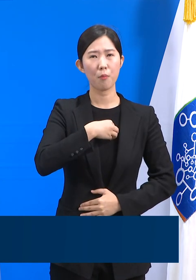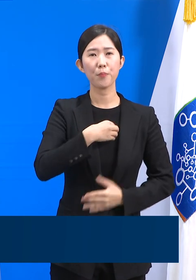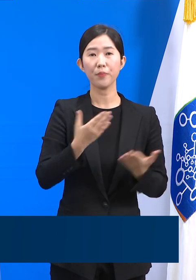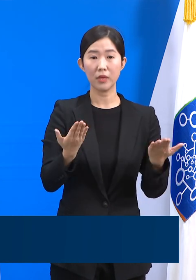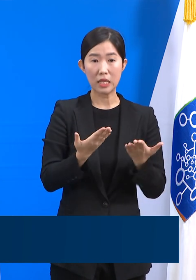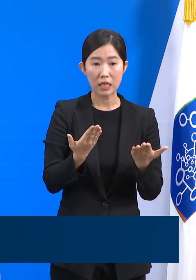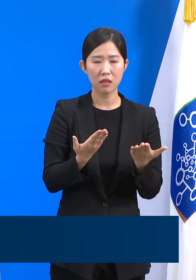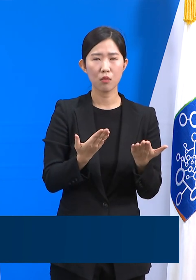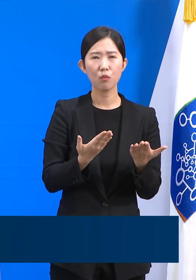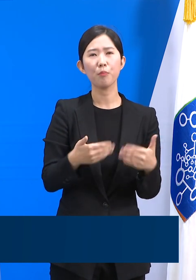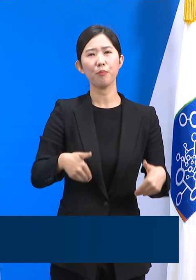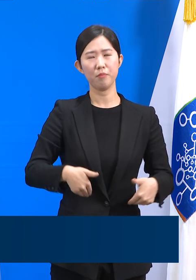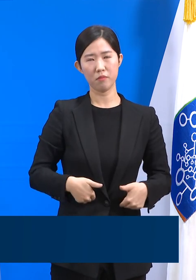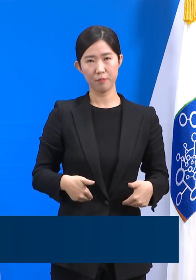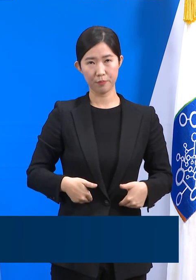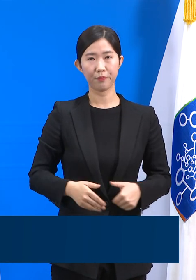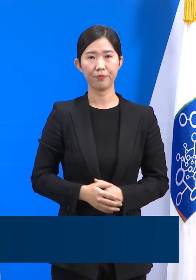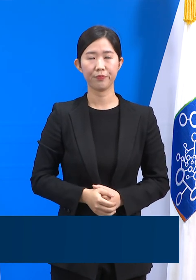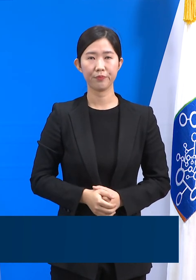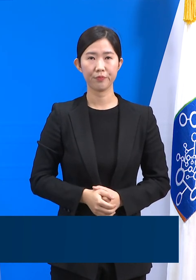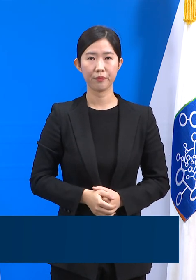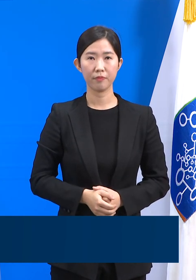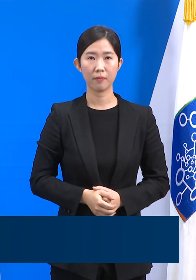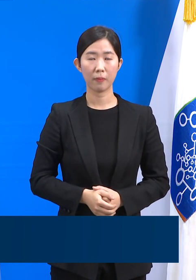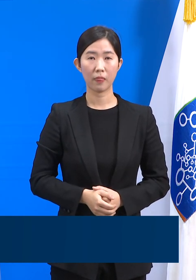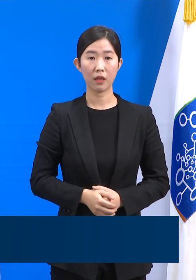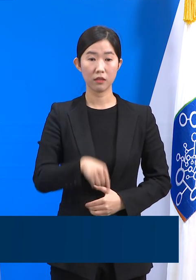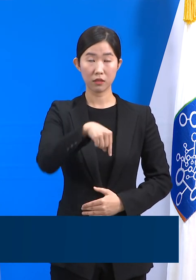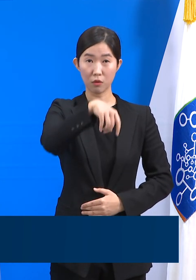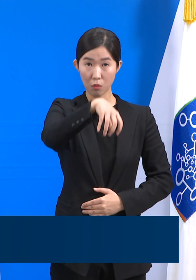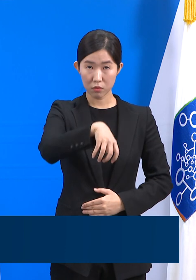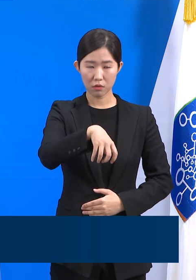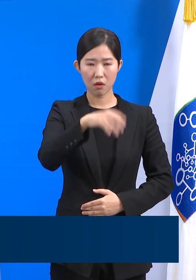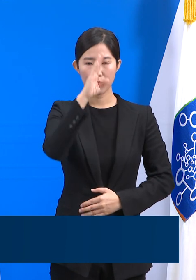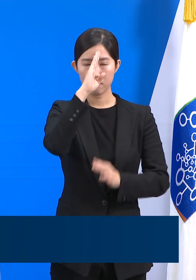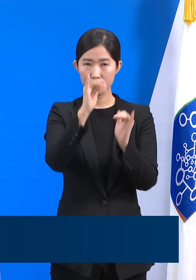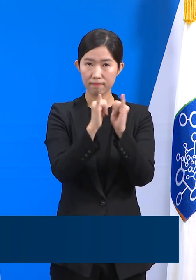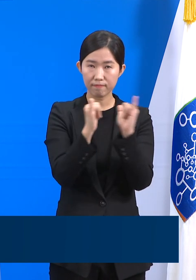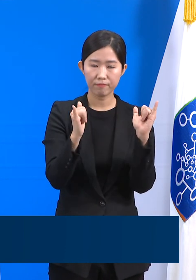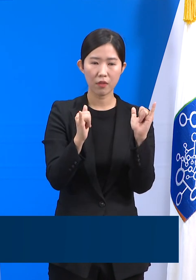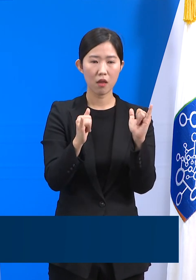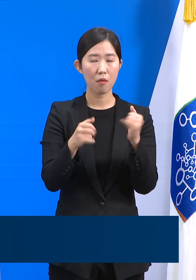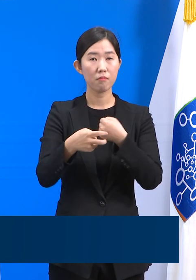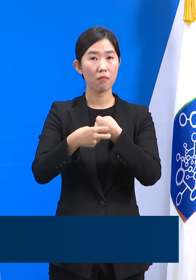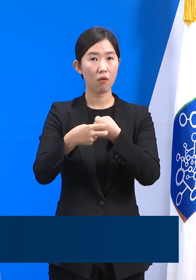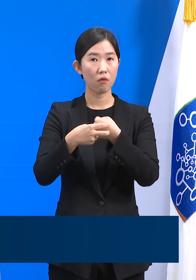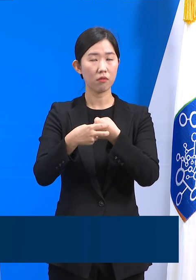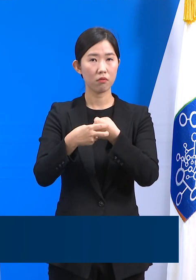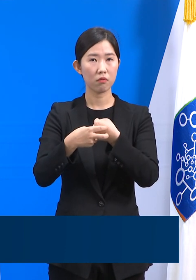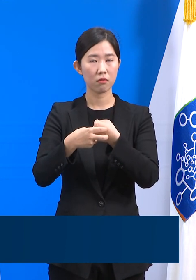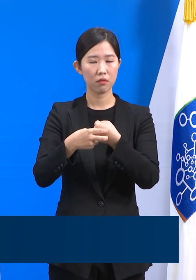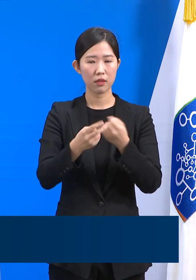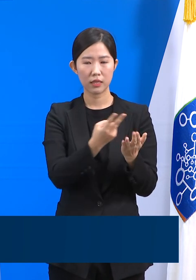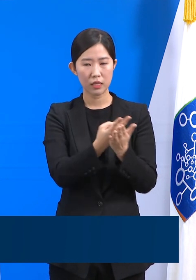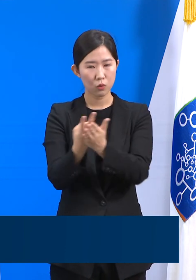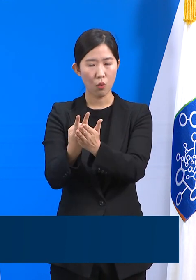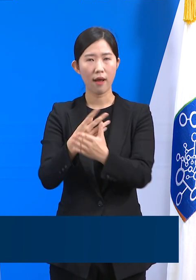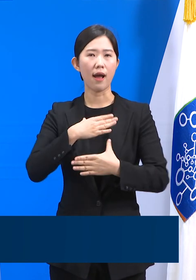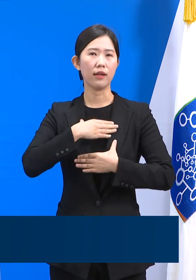공간도 생기고 있습니다. 그러한 공간에서 환자들이 병원에 안전하게 이송될 때까지